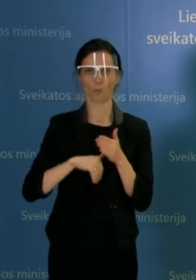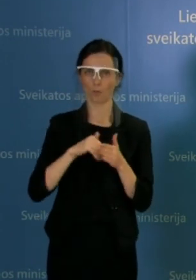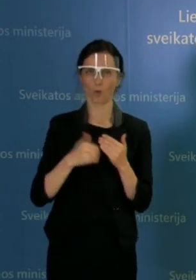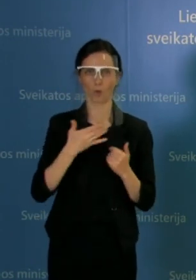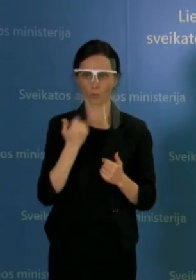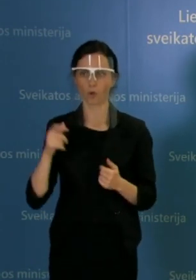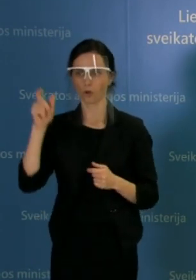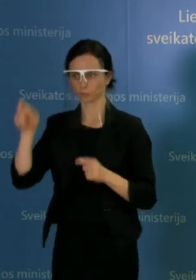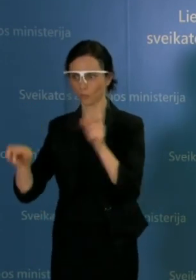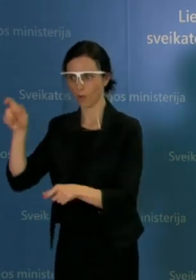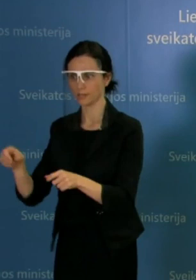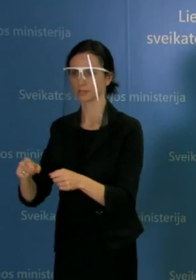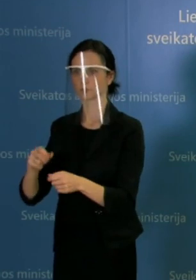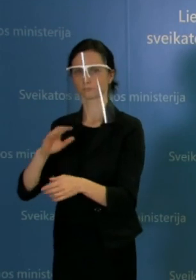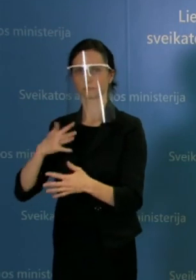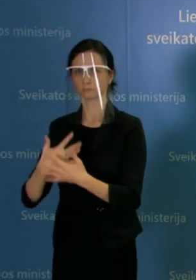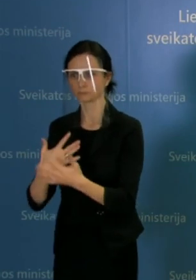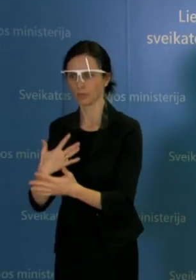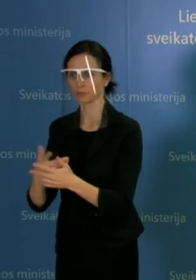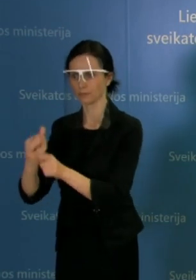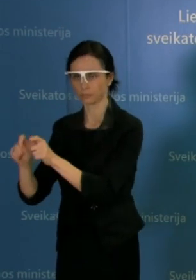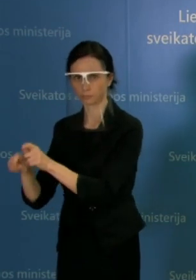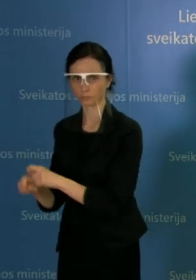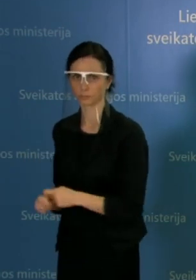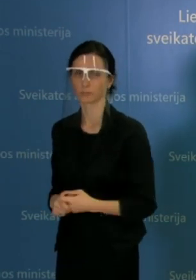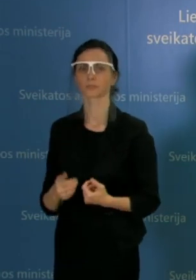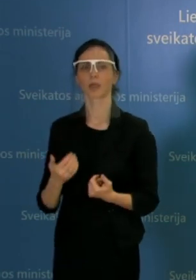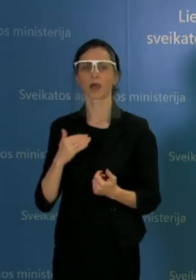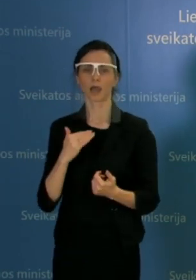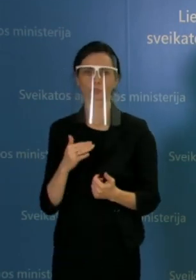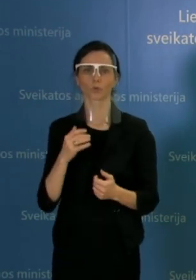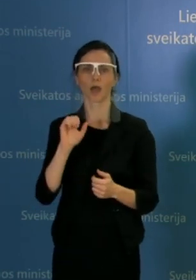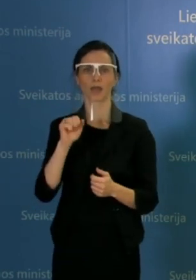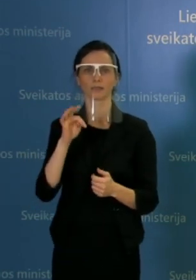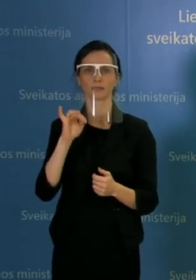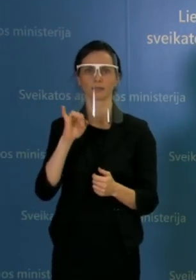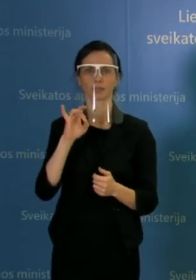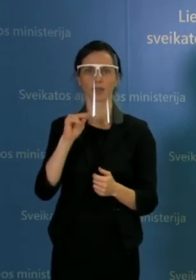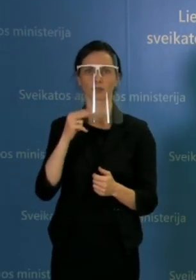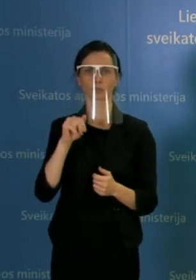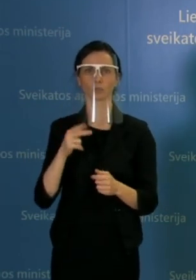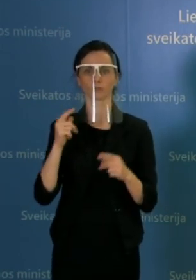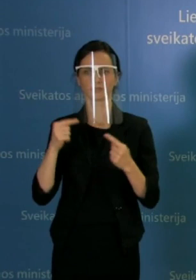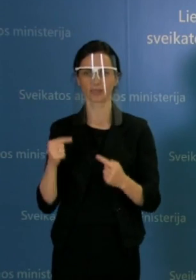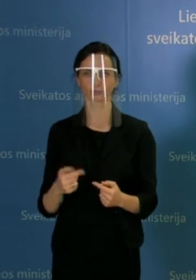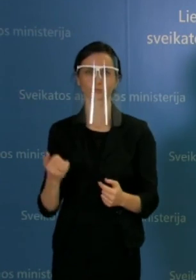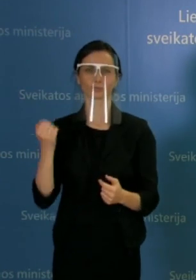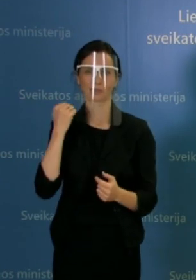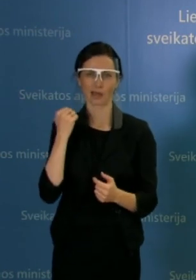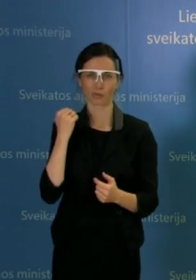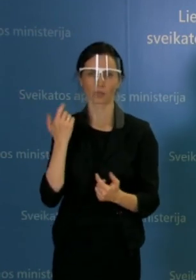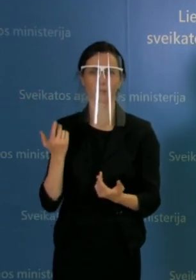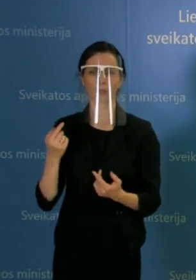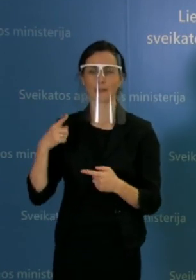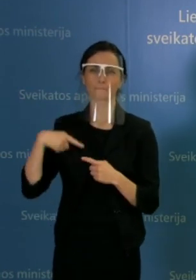naudojam. Žinoma, laukiam tų greitų antigenų testų. Ir kitą savaitę turėtumėm